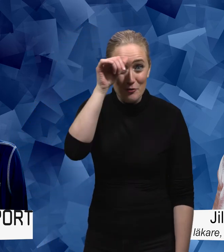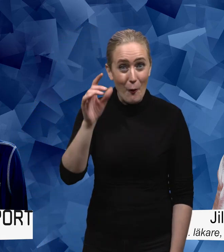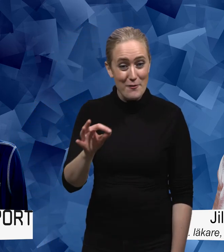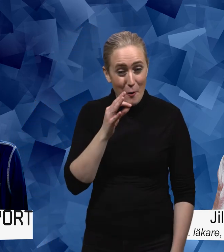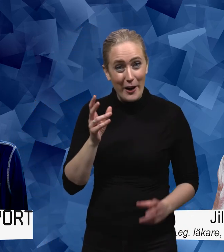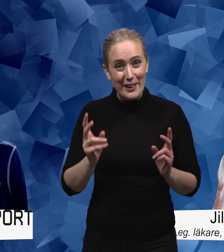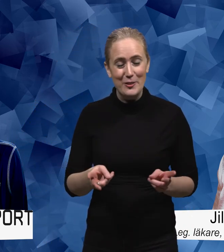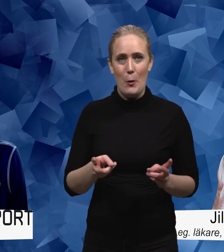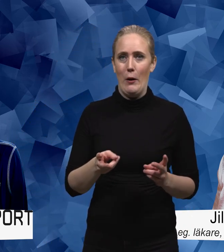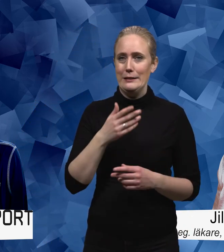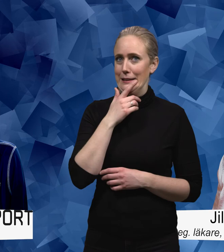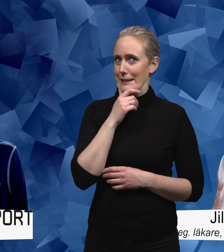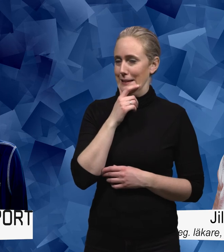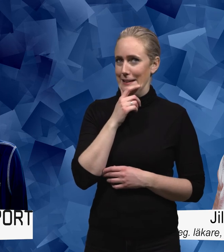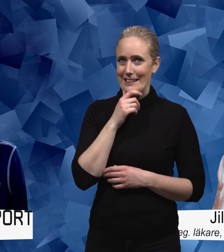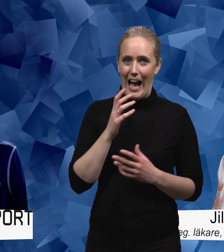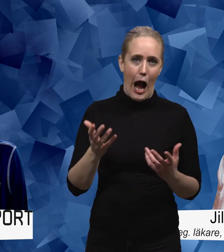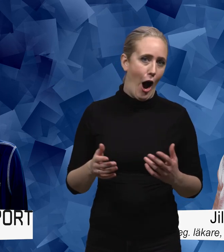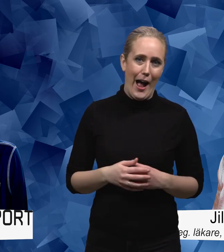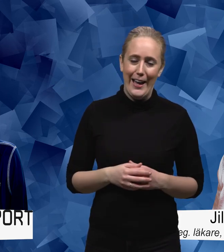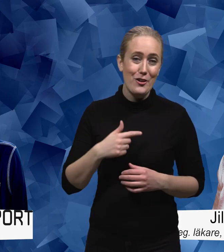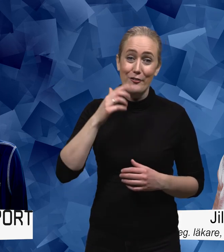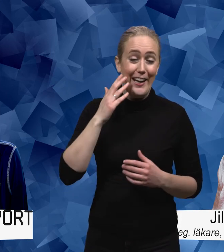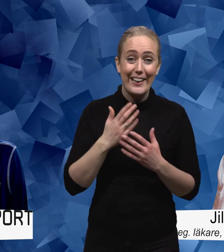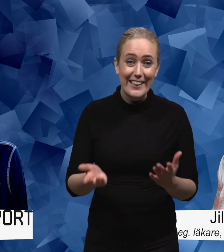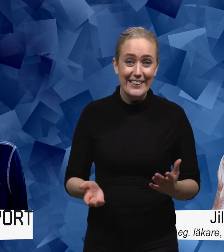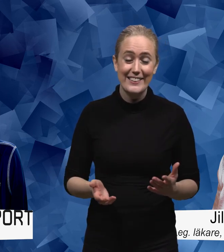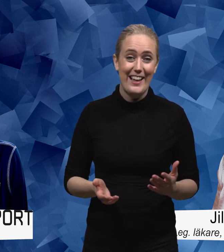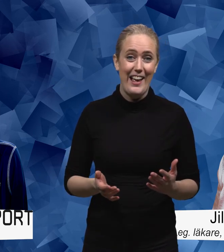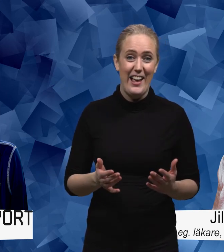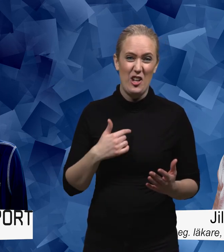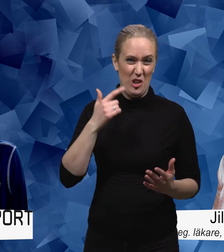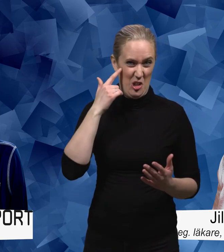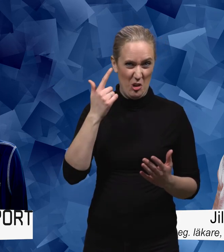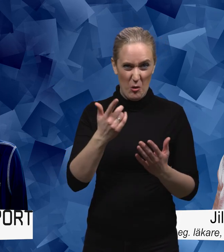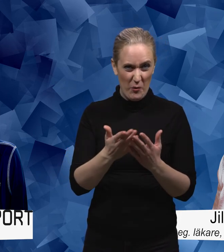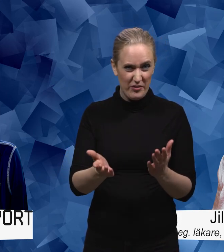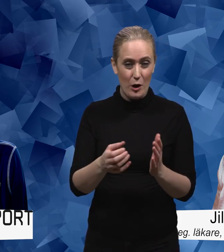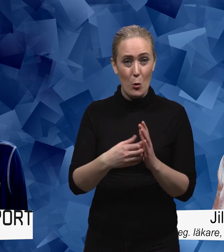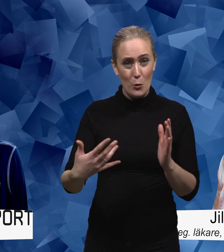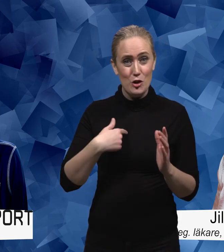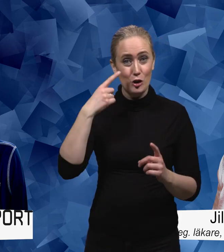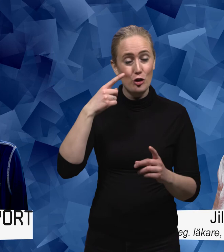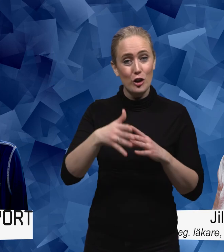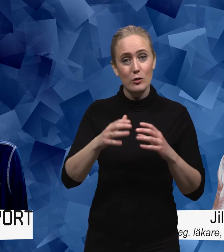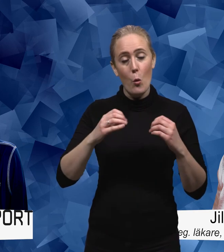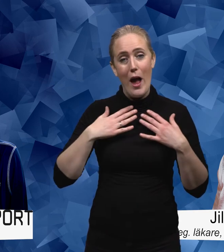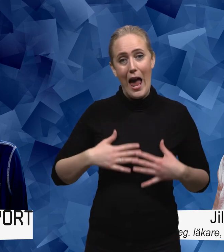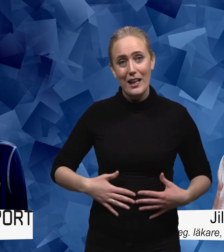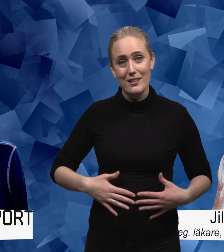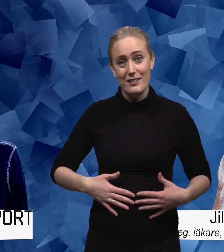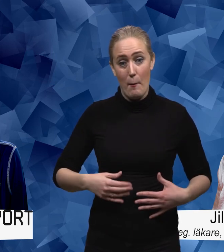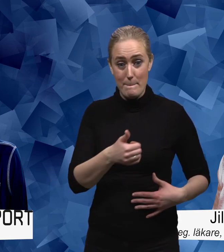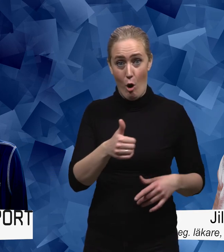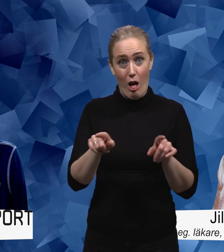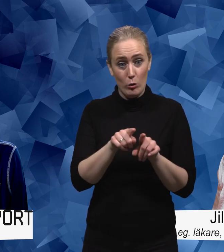på filosofen ja vet inte men det tror jag väl ändå inte för den psykiska ohälsan är ju inte bara hos